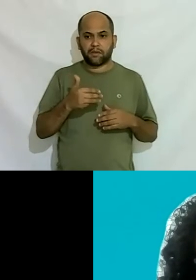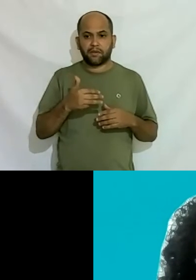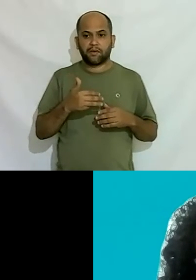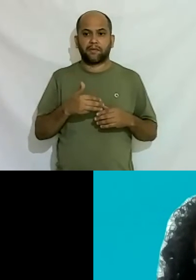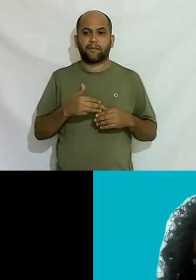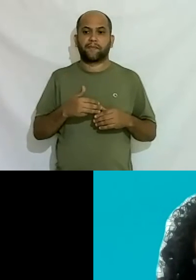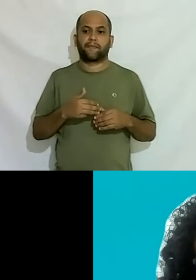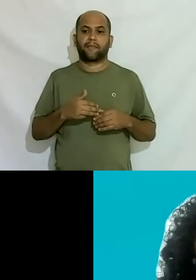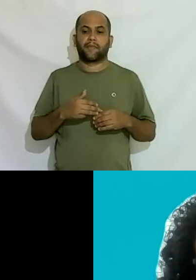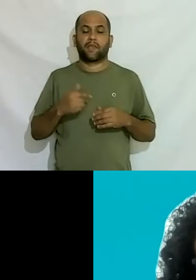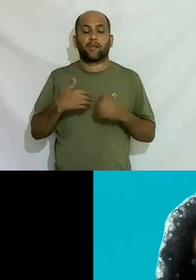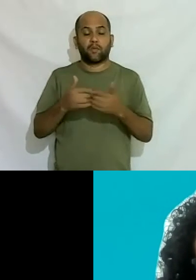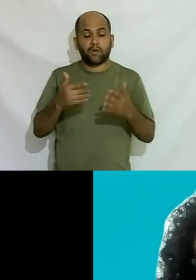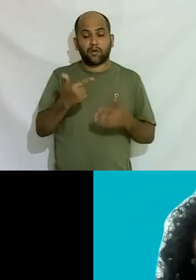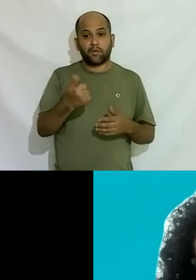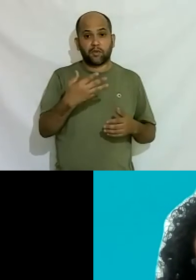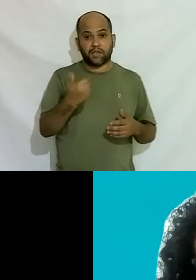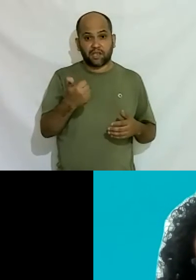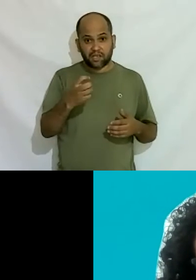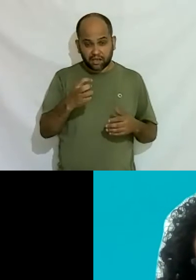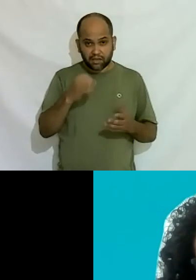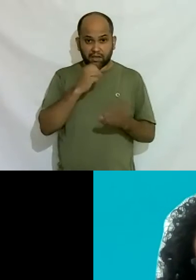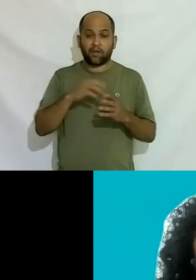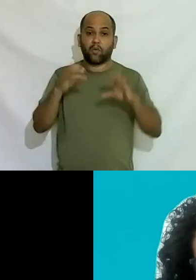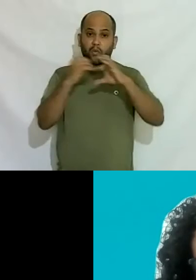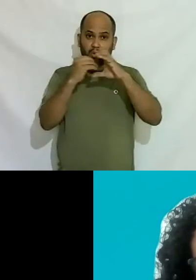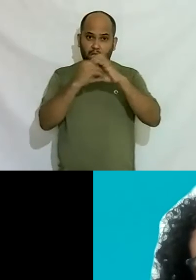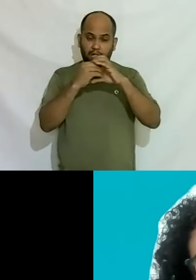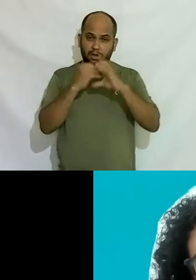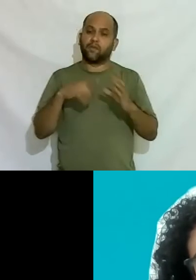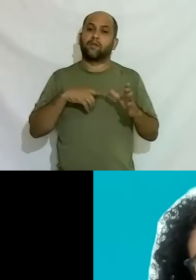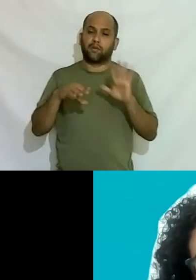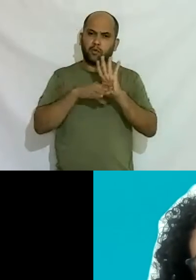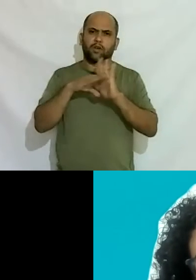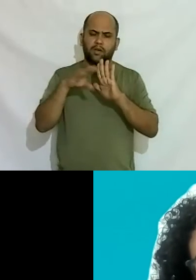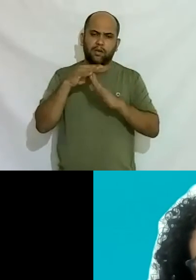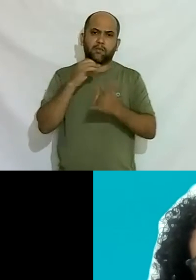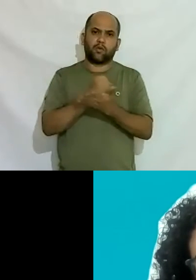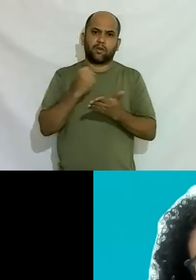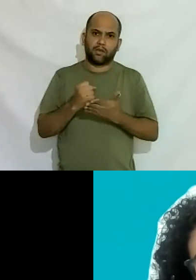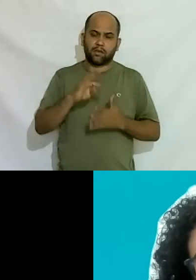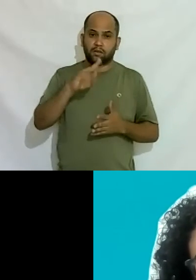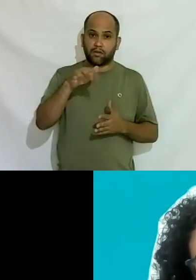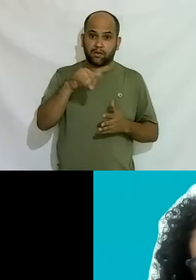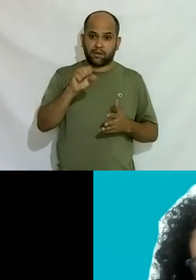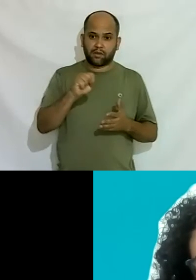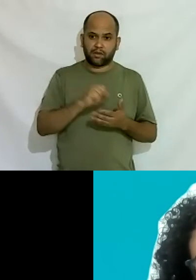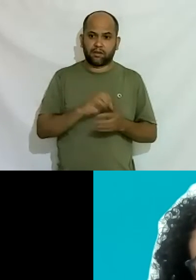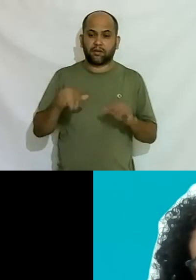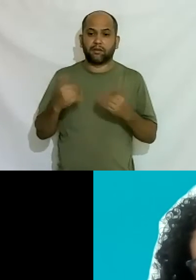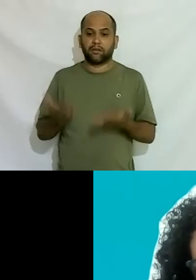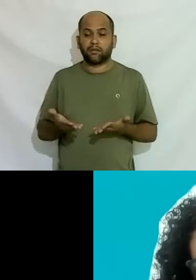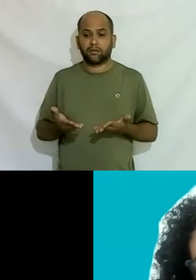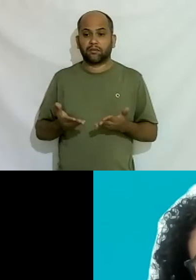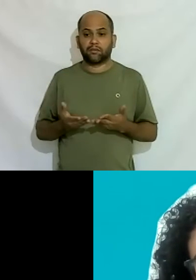desde 2015 o Carrefour em janeiro de 2015 eles lançaram o programa já em aquele ano contrataram mais de 70 então mas